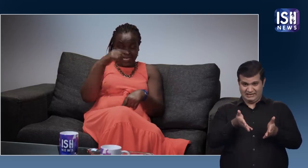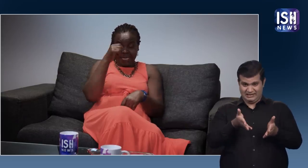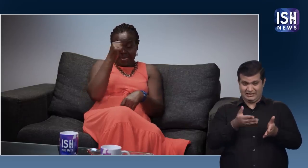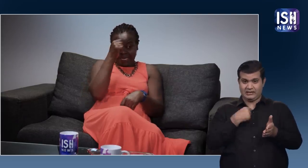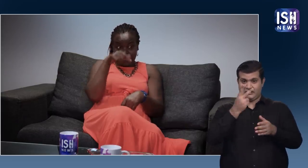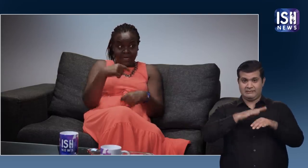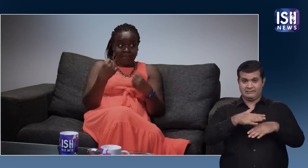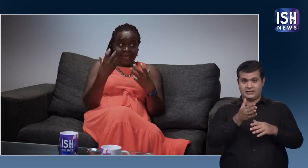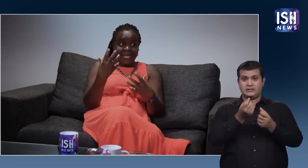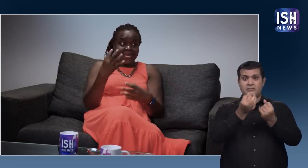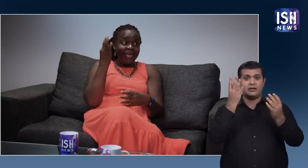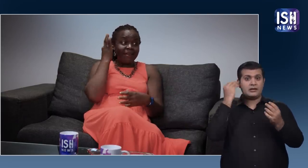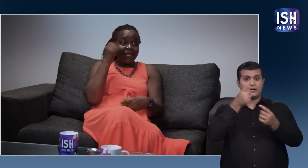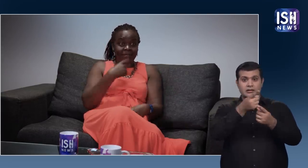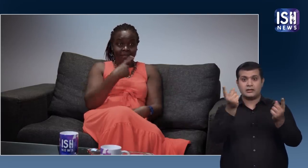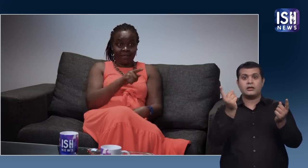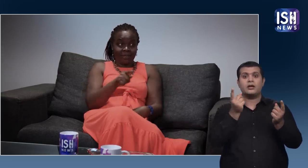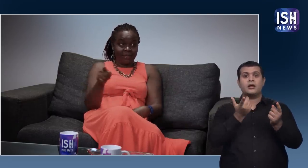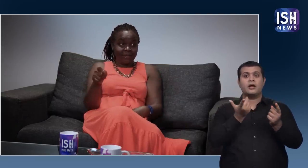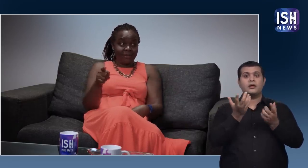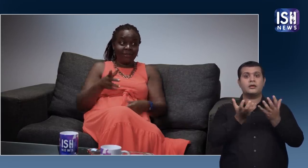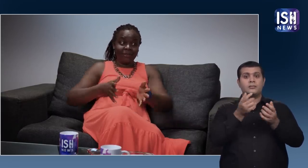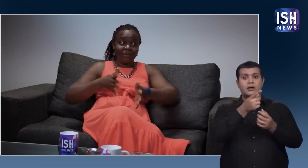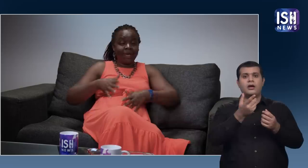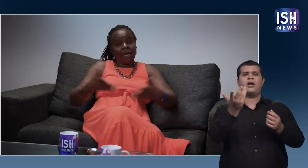को दुकानों में बातचीत करते समय इशारों का उप्योग करते हुए देखा है